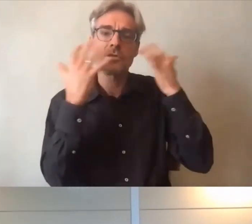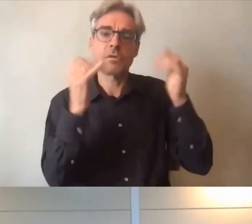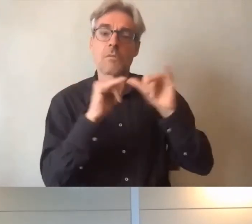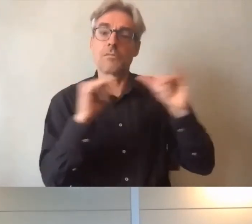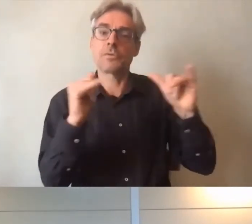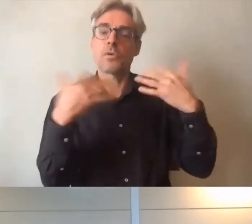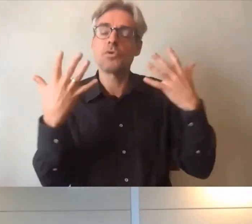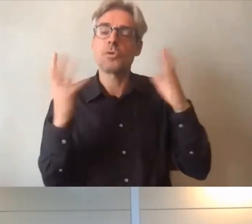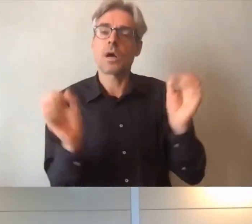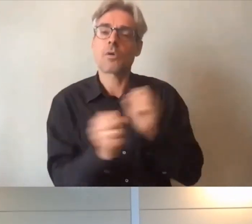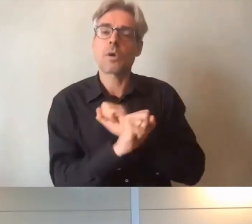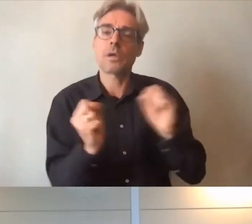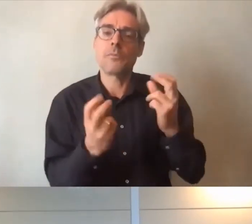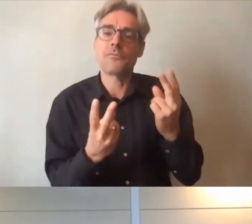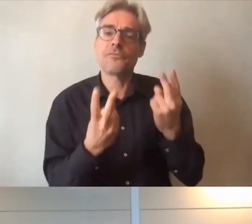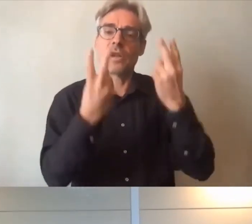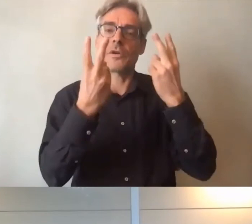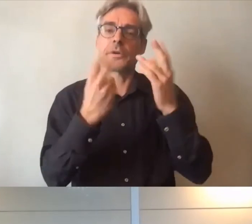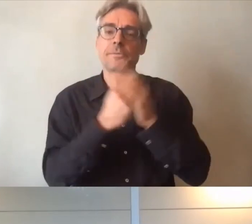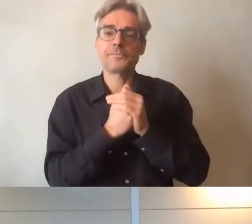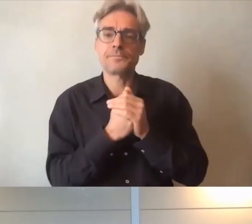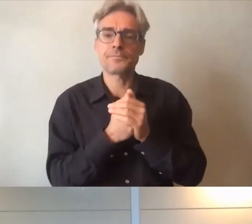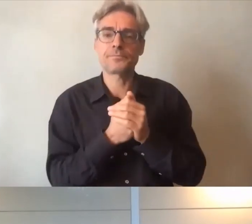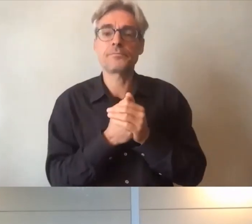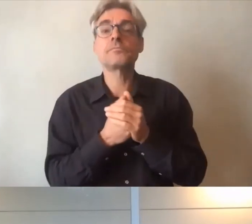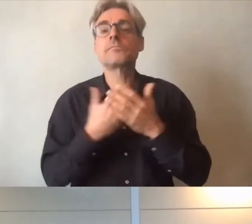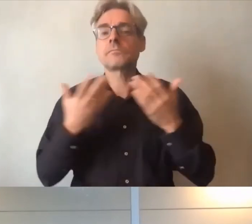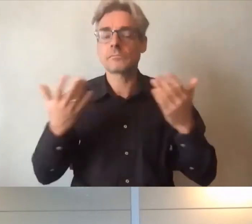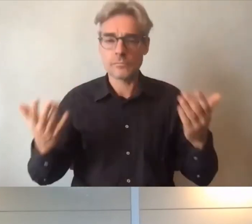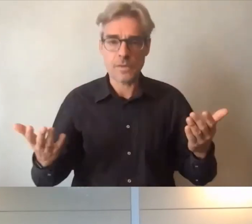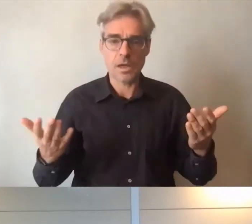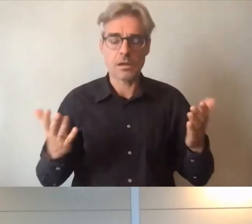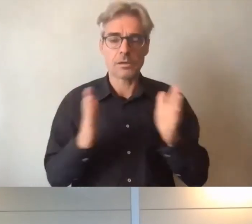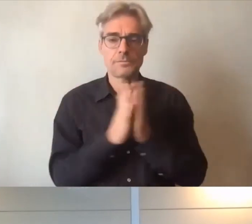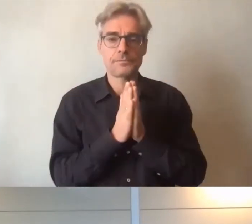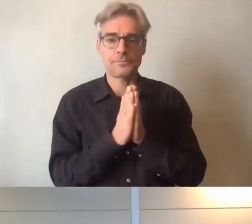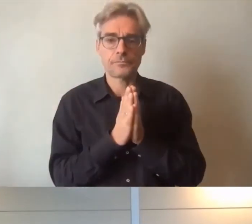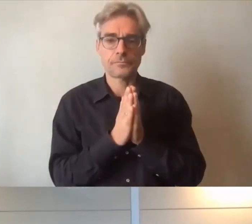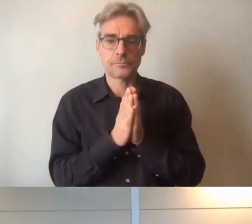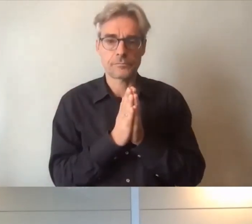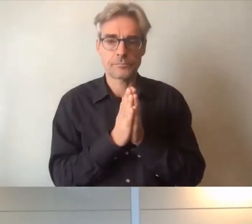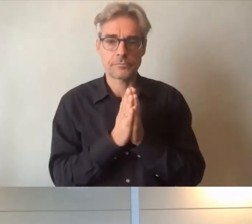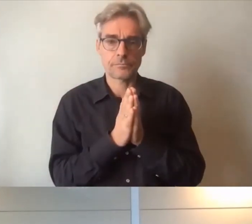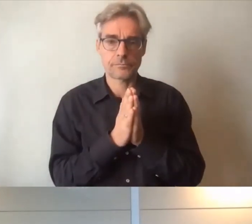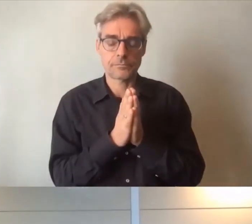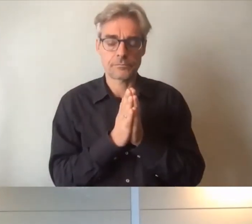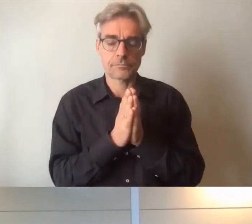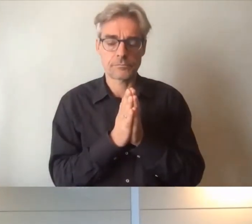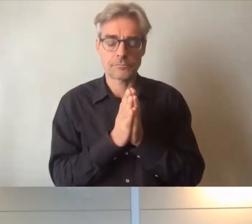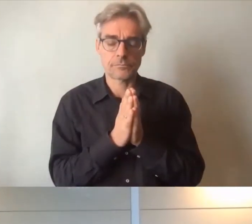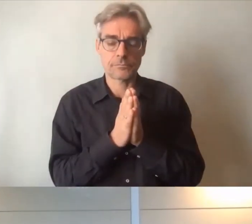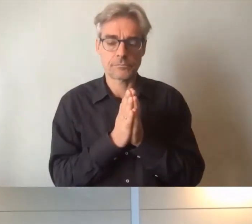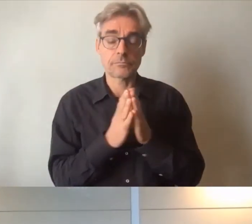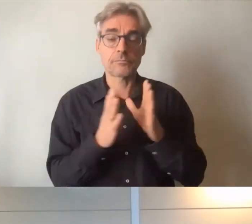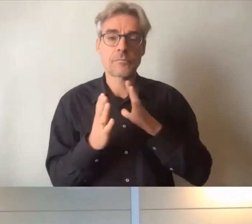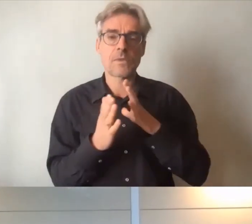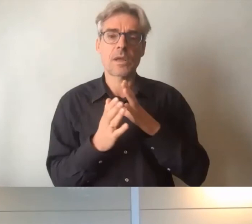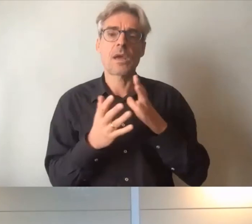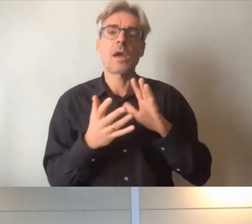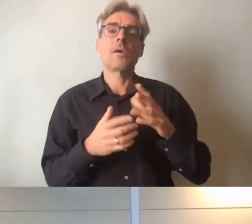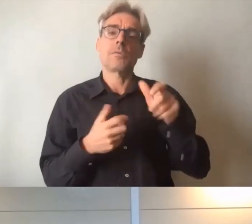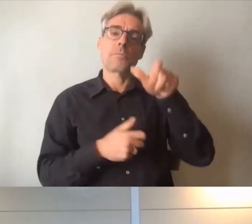extraordinaire que représente pour assumer tous les attributs de sa